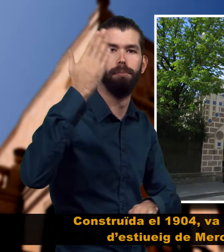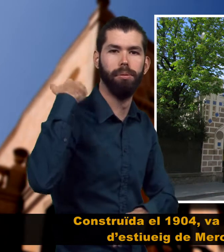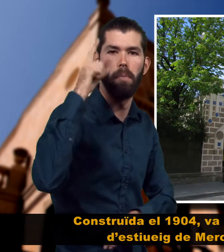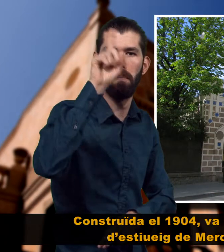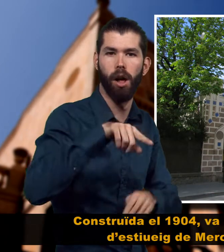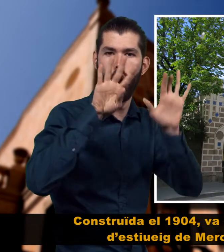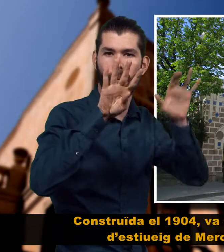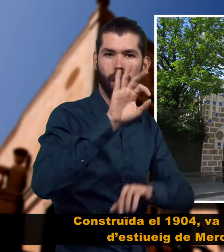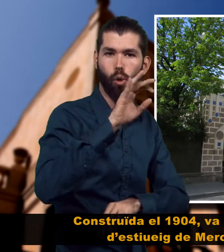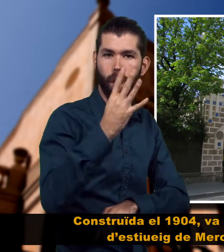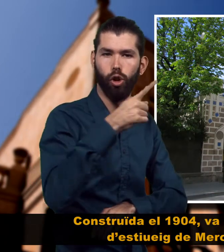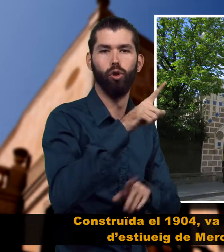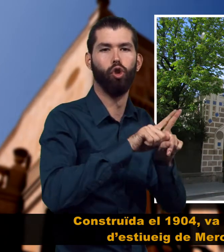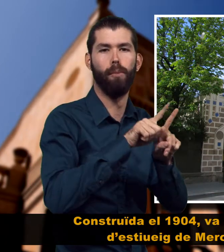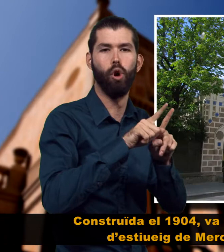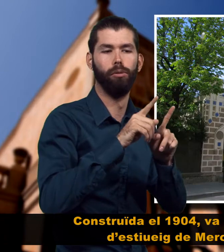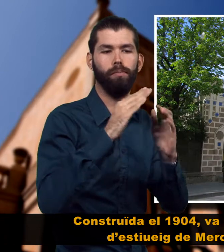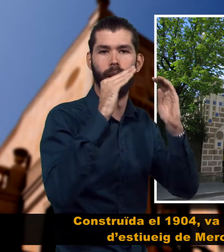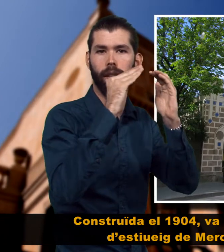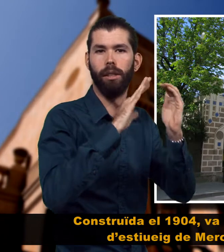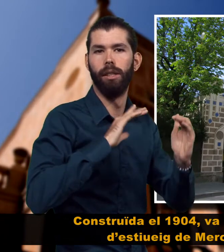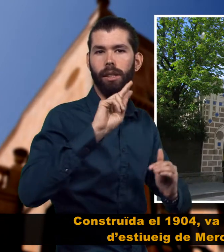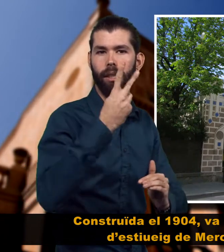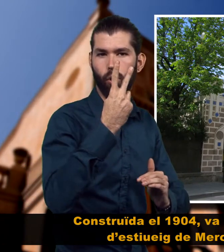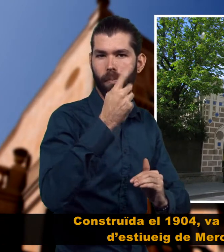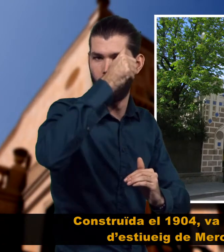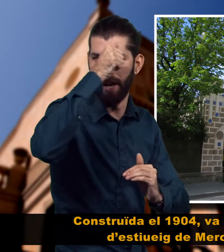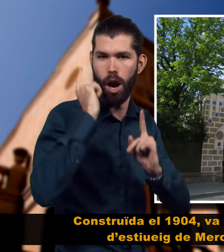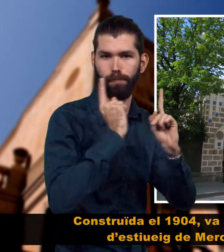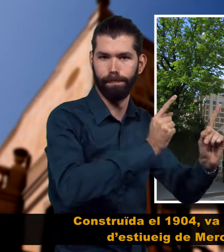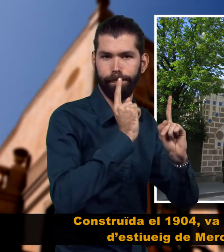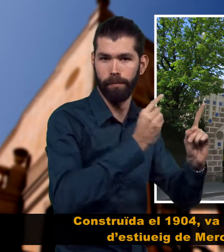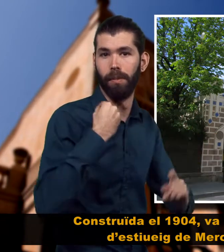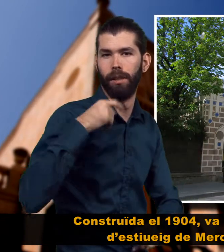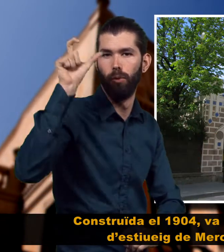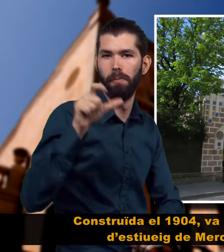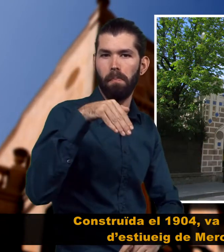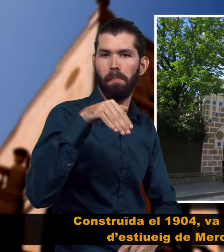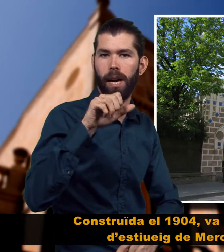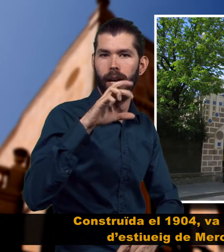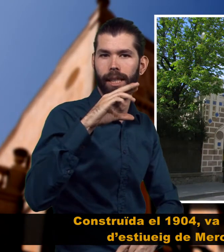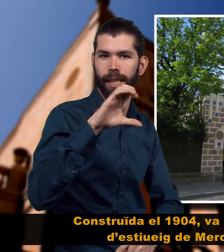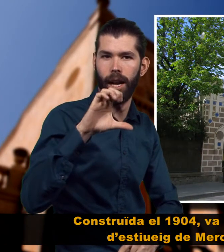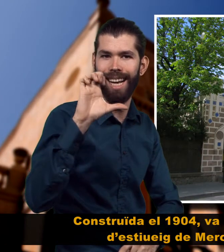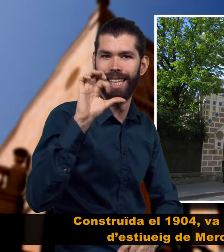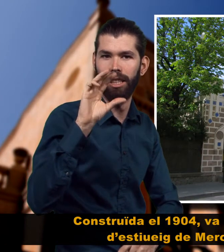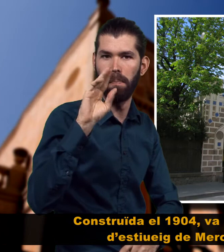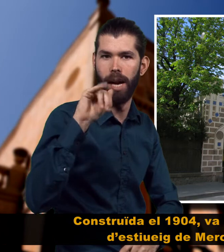Construïda el 1904, va ser la residència d'estiuets de Mercè Espinac i primer encàrrec privat de Manuel